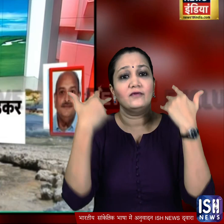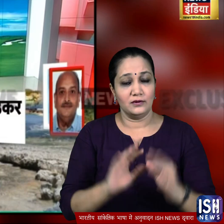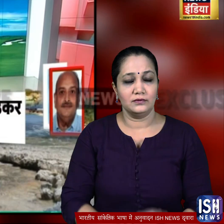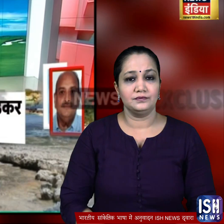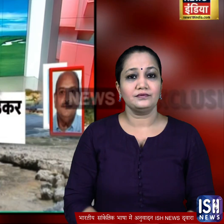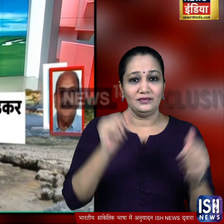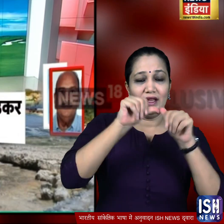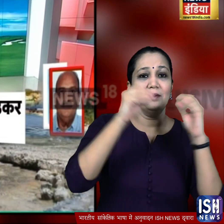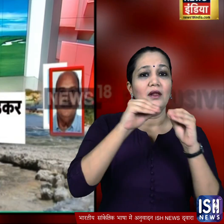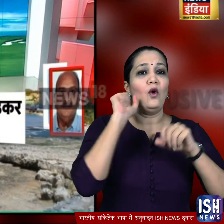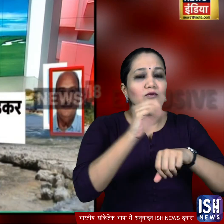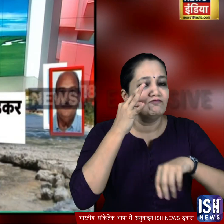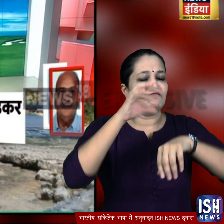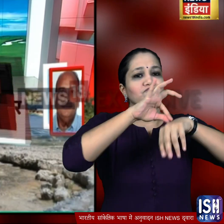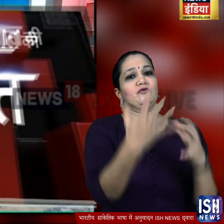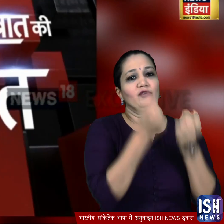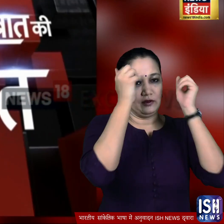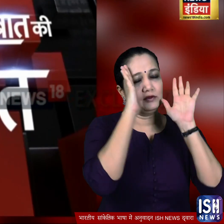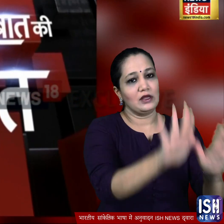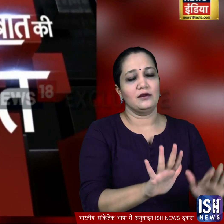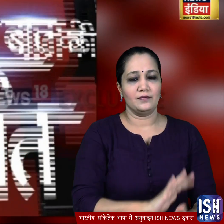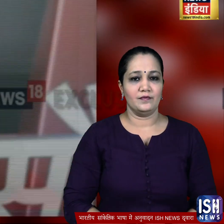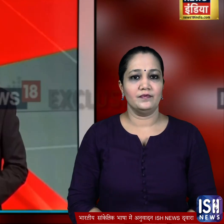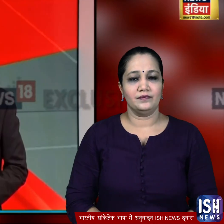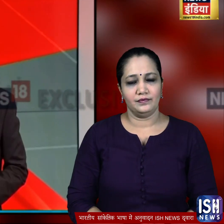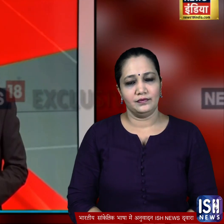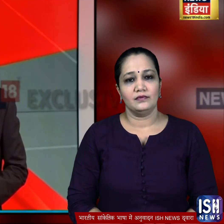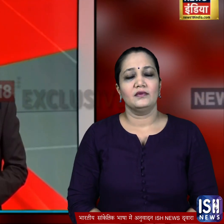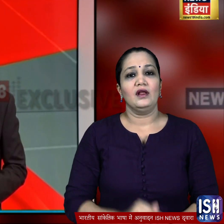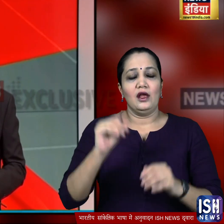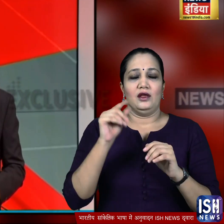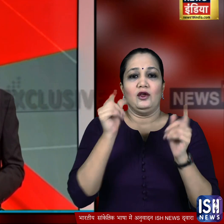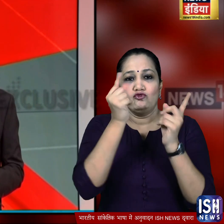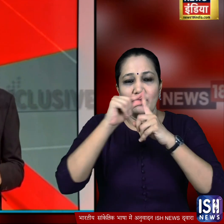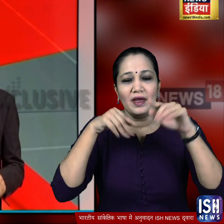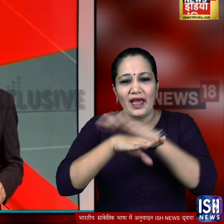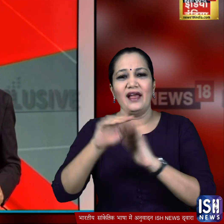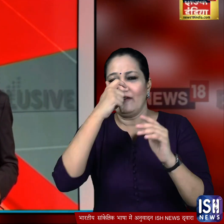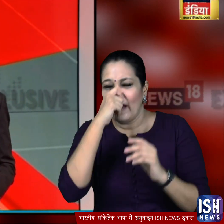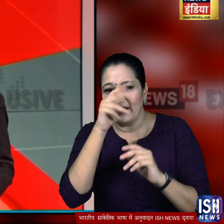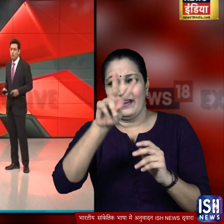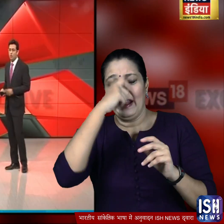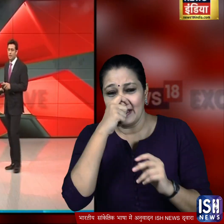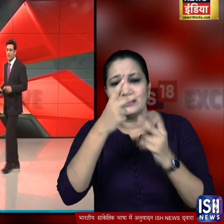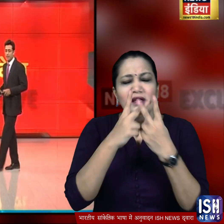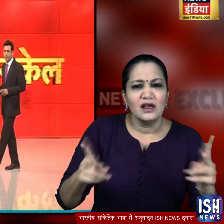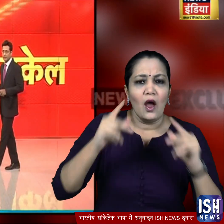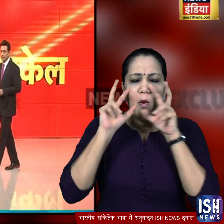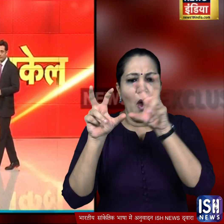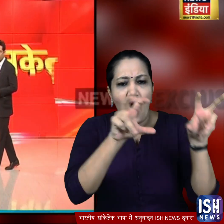एंटीगा एंबार्बूडा की नागरिकता हासिल कर ली थी उत्तर प्रदेश के वारणसी में भी लॉकडाउन की निगरानी के लिए ड्रोन की तैनाती कर दी गई